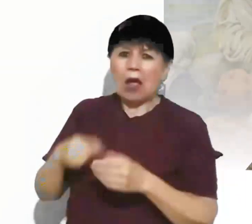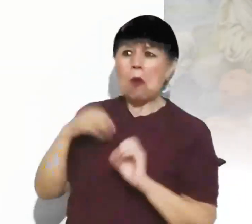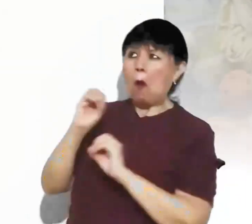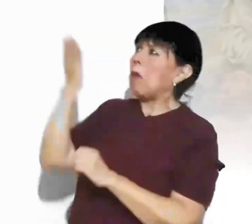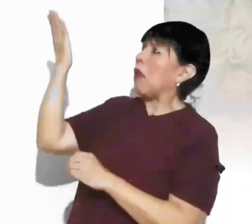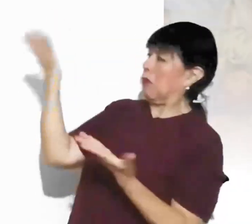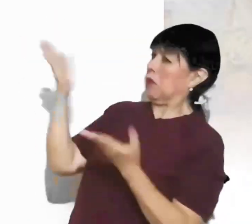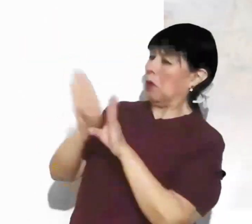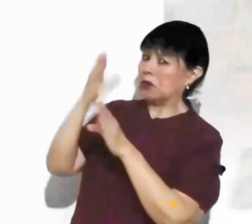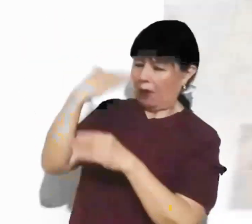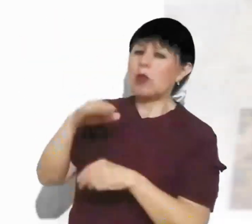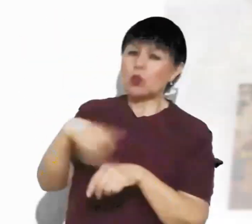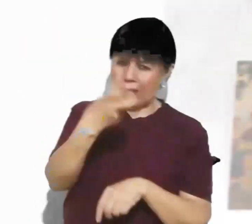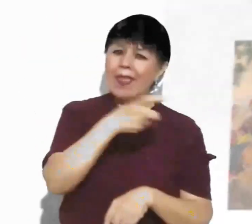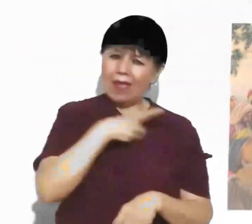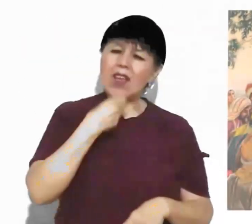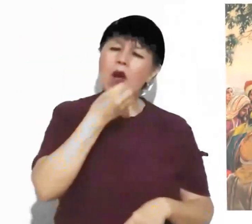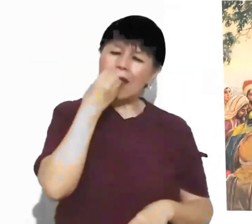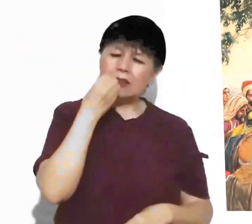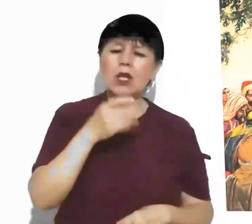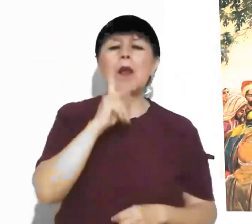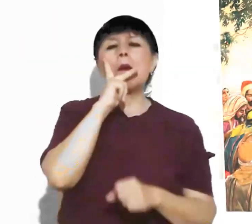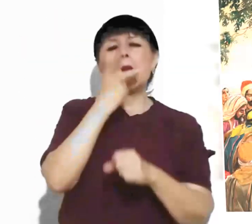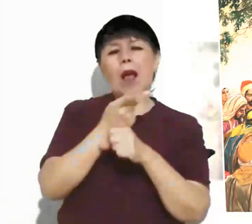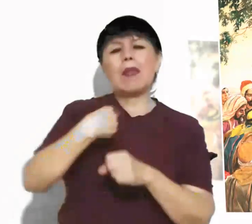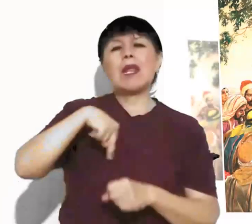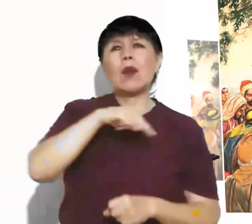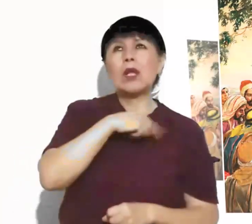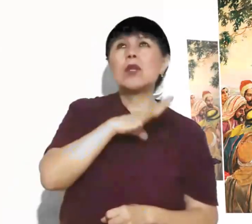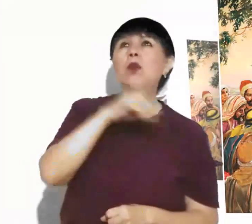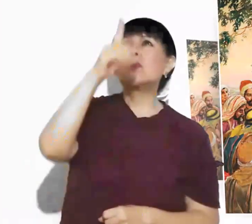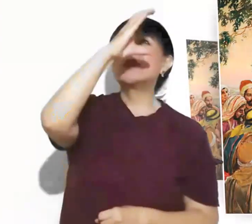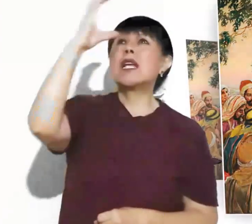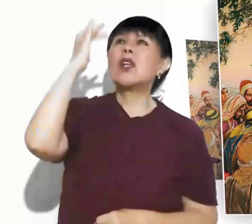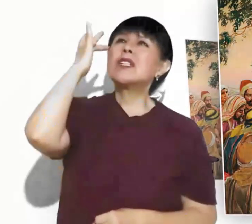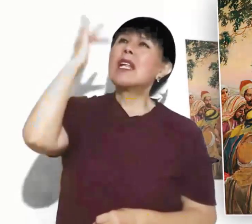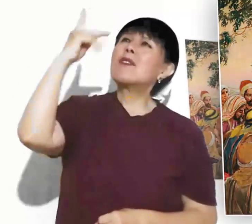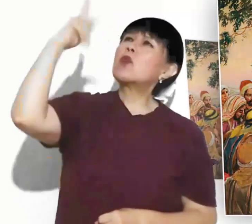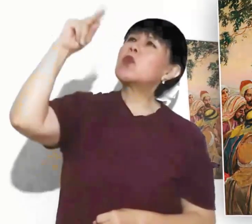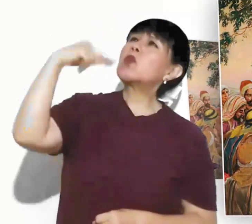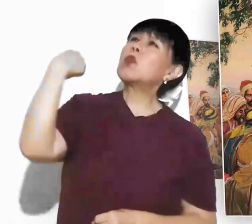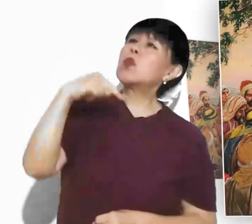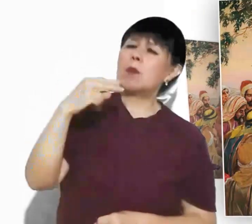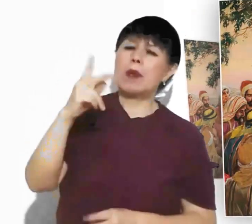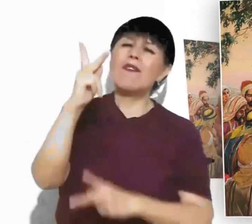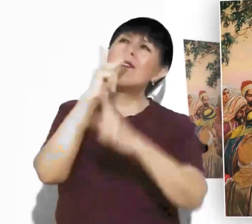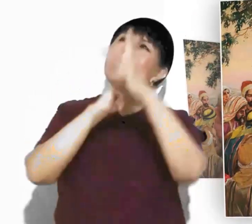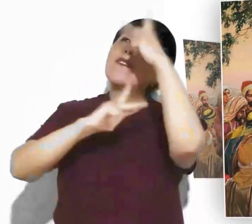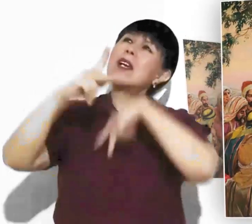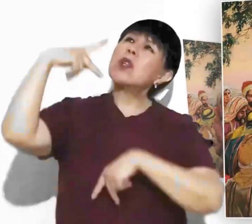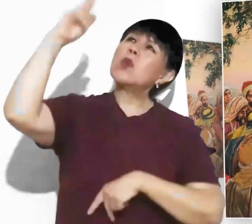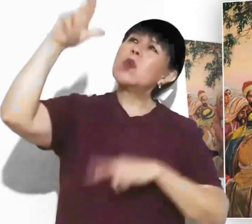Ustedes, oren así. Padre nuestro que estás en el cielo, santificado sea tu nombre.